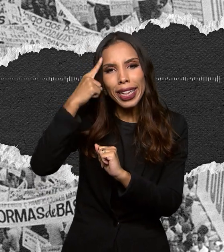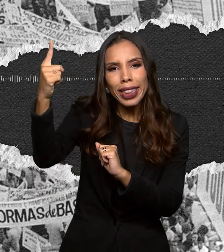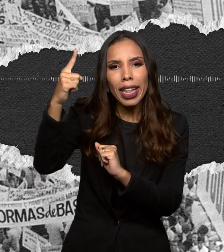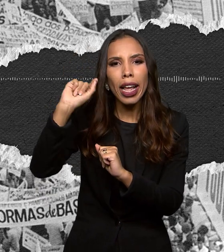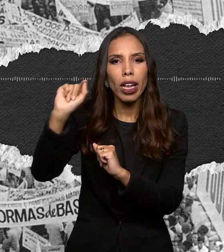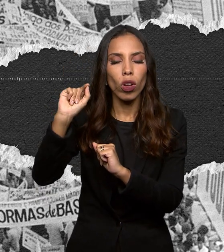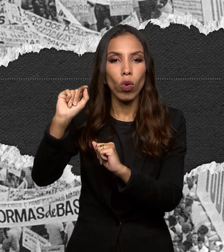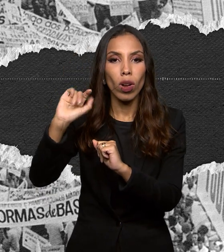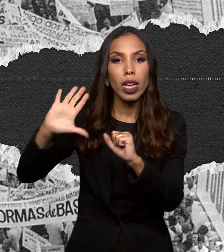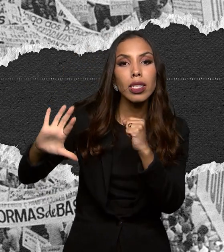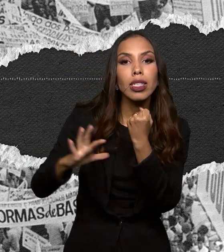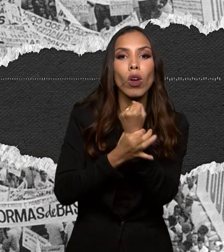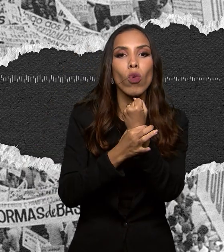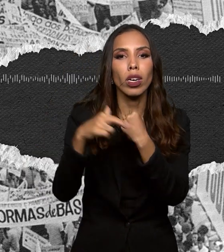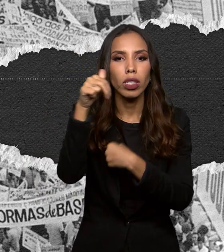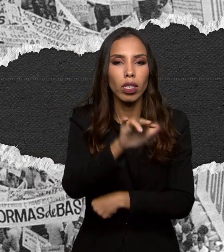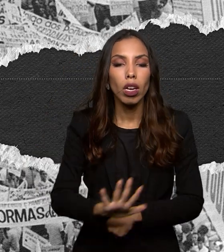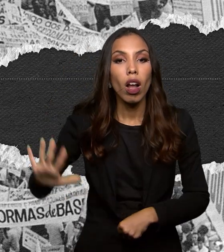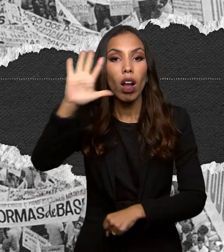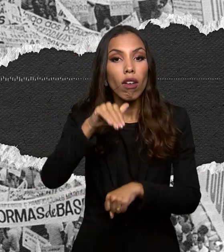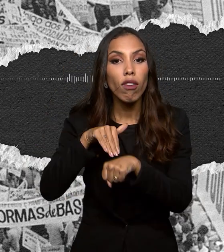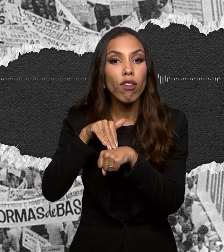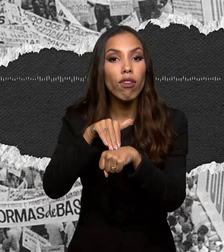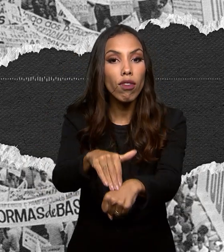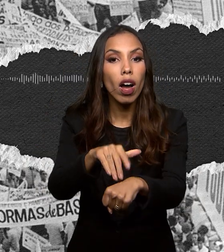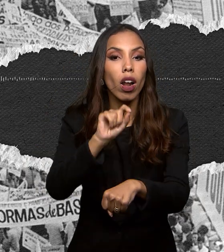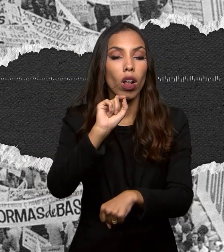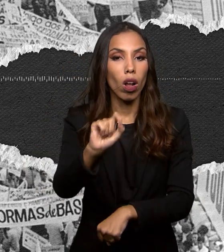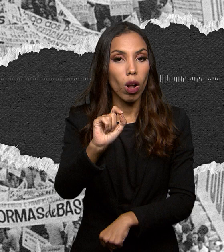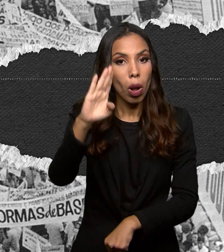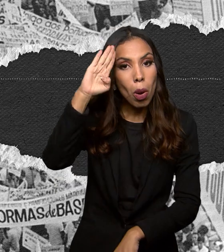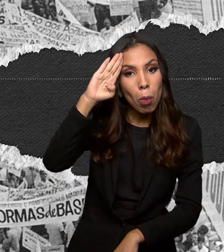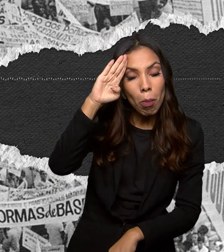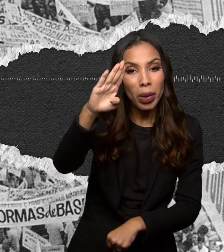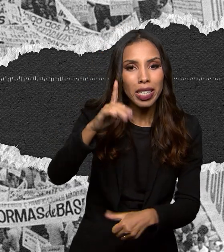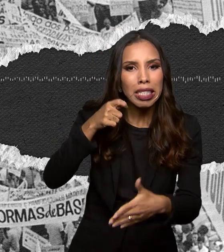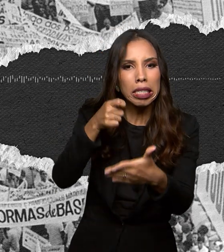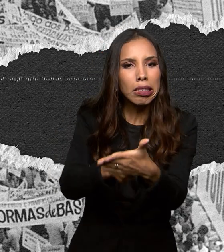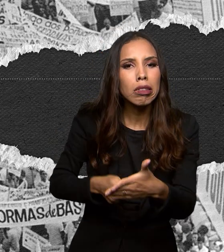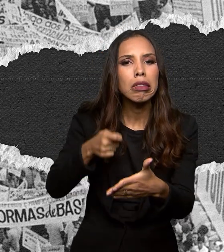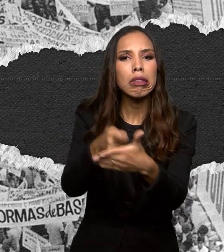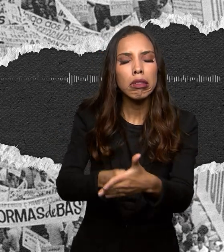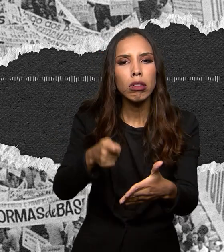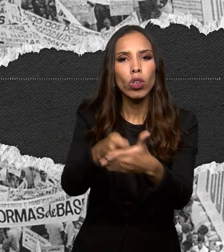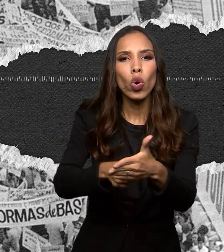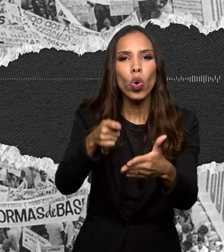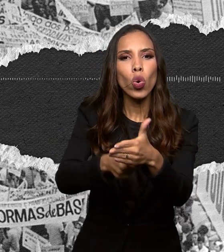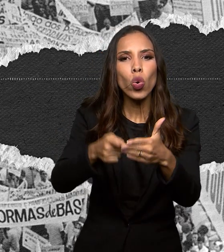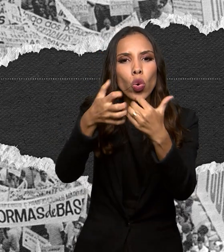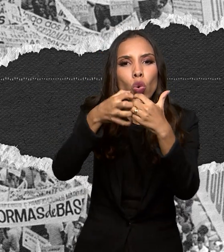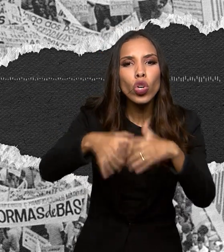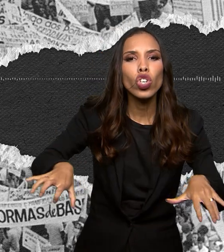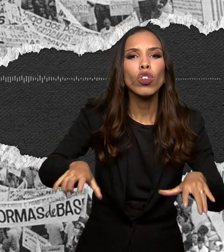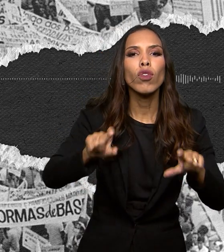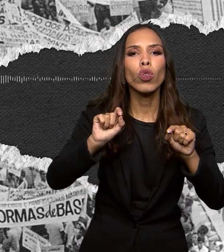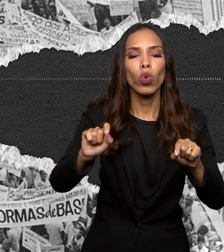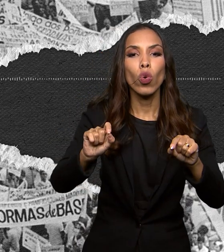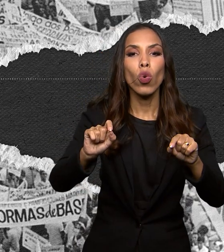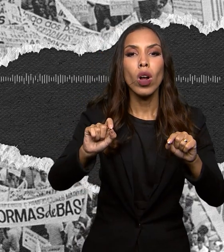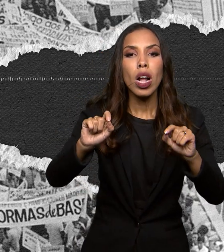nacional e que dizia que a principal luta que dividiu o mundo era a luta da civilização cristã